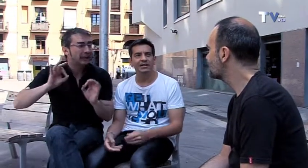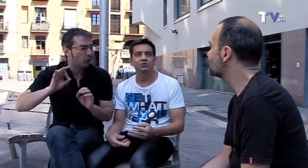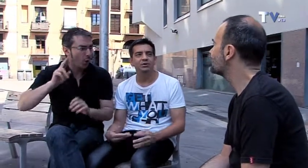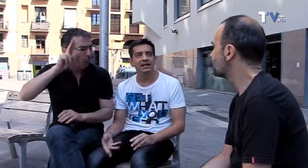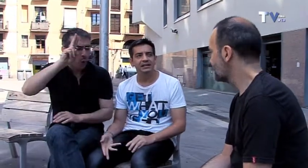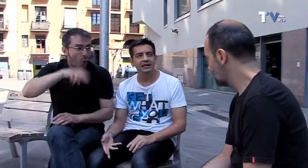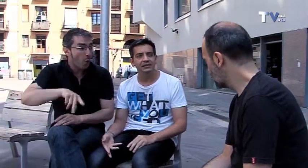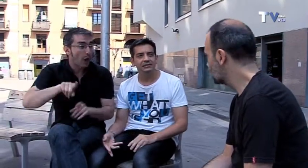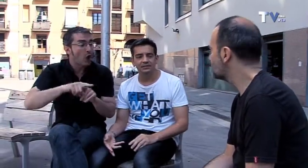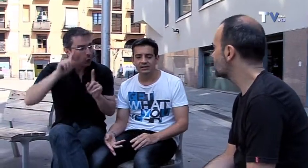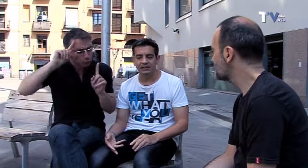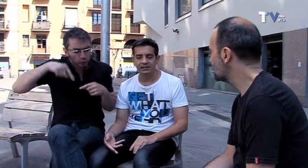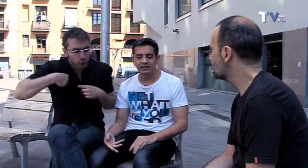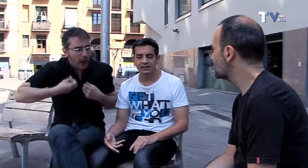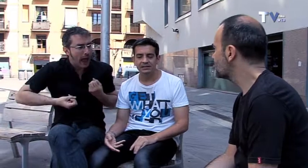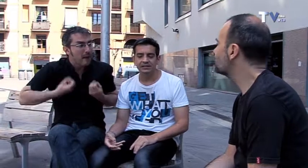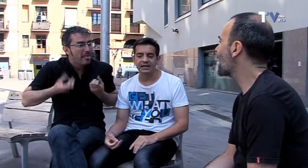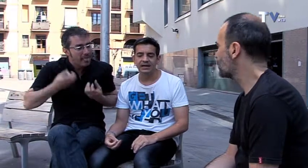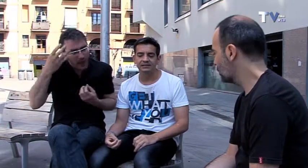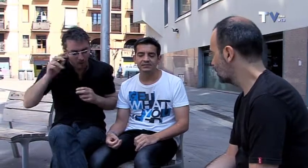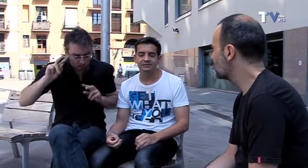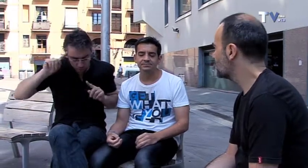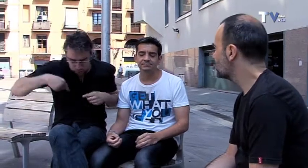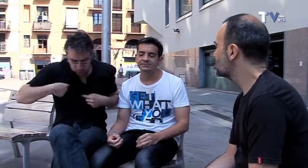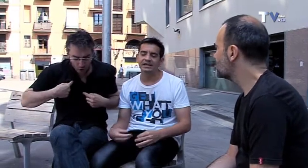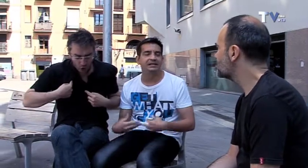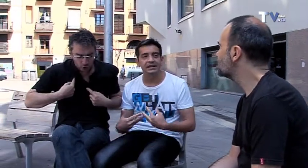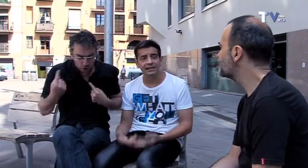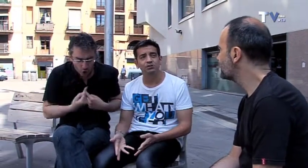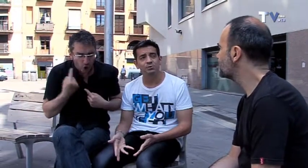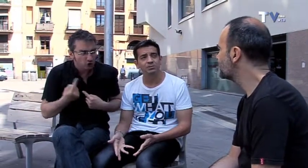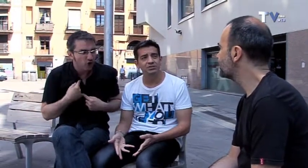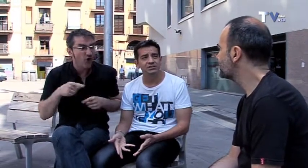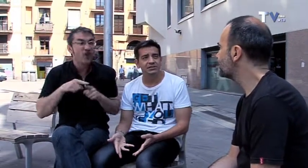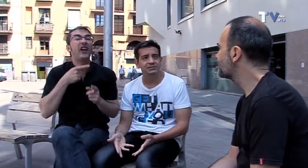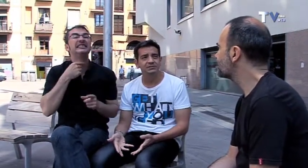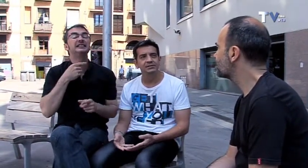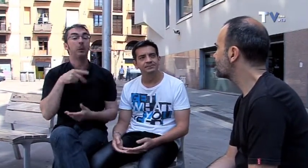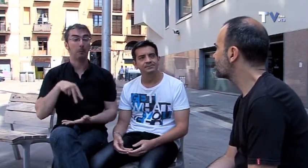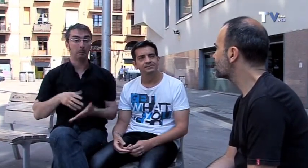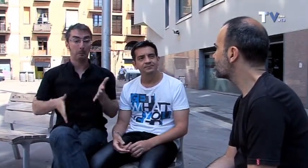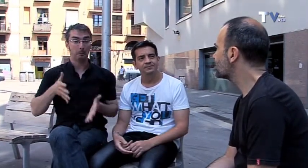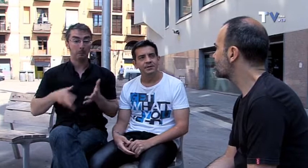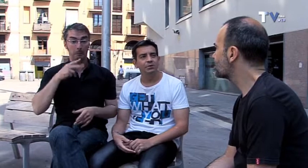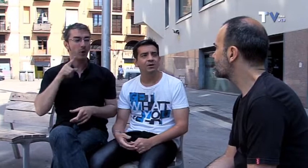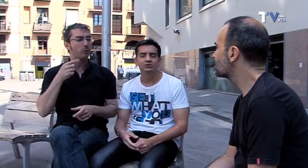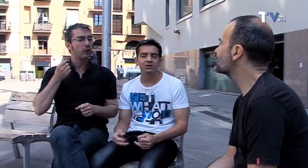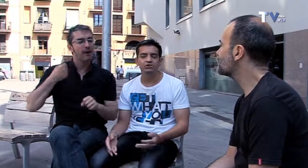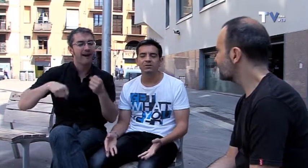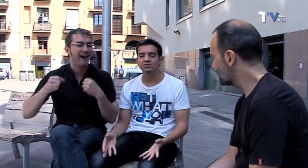Siempre ha sido todo de manera autodidacta, a base de teatralizar mis propios chistes. Por decirte algo,